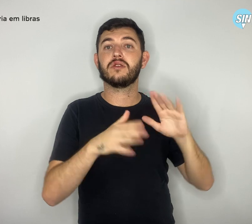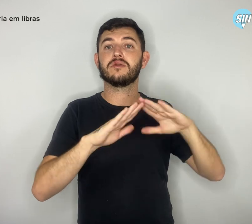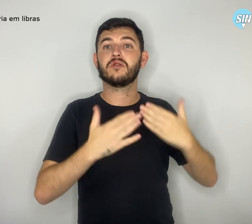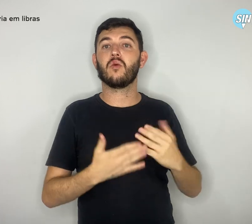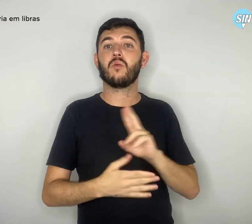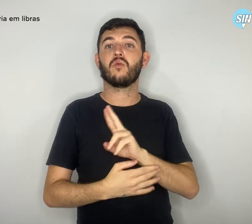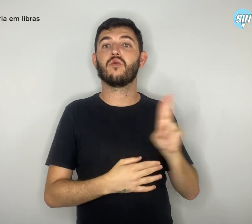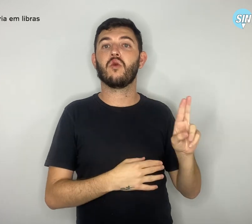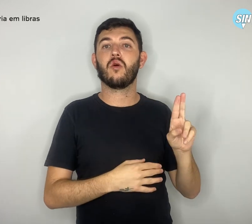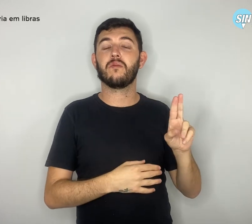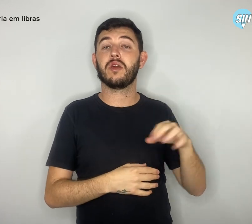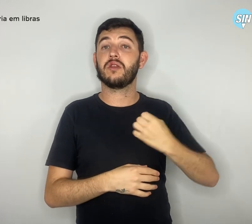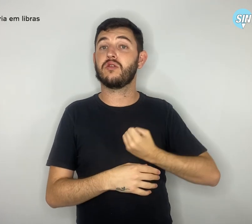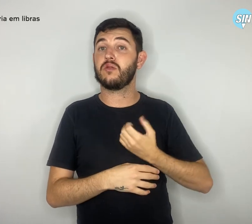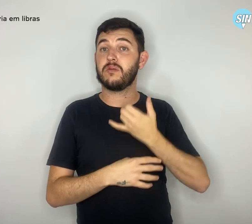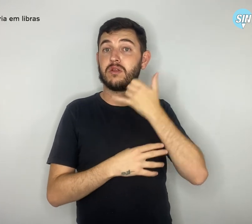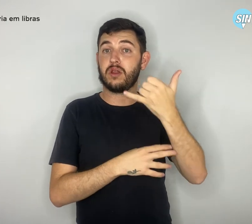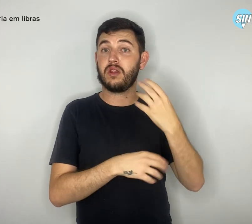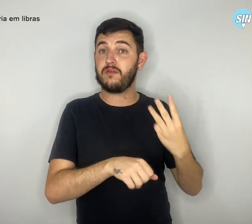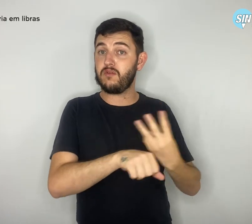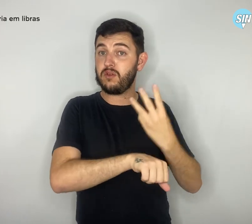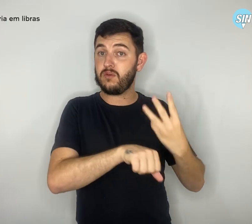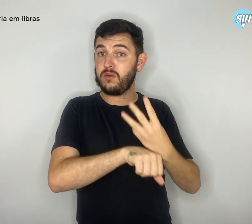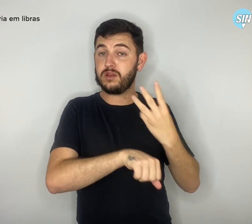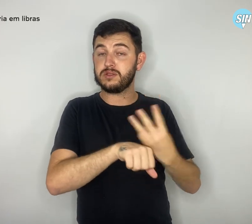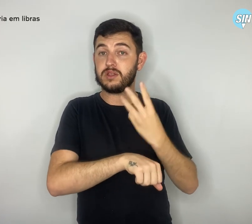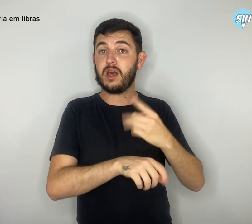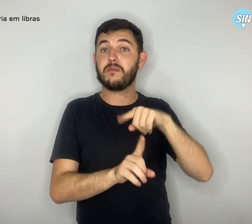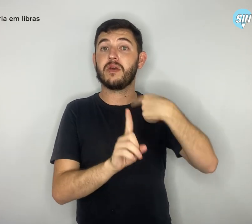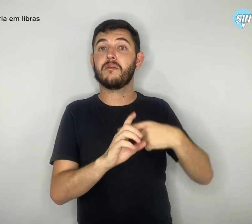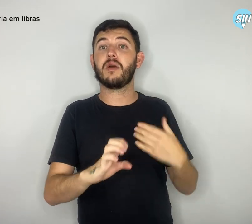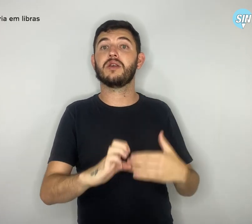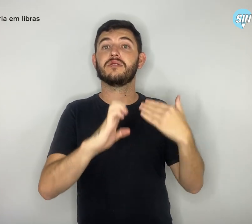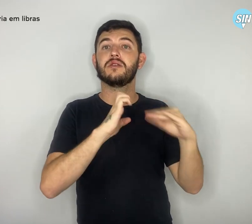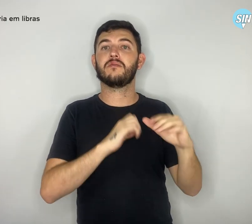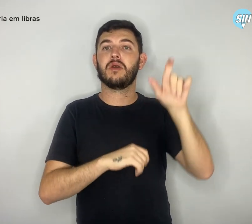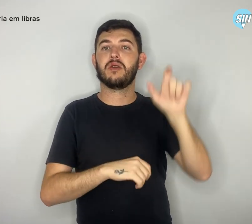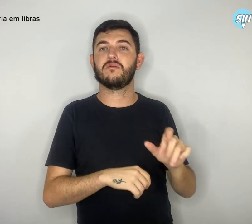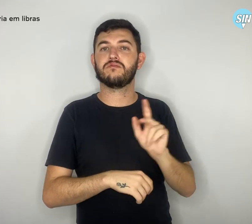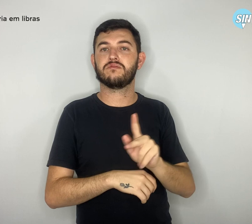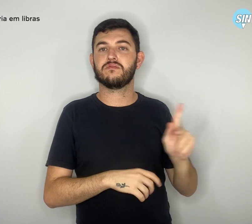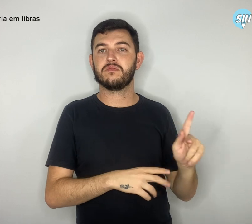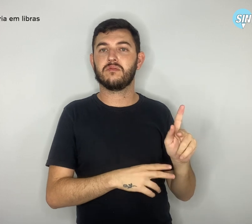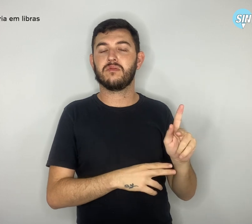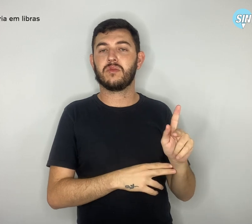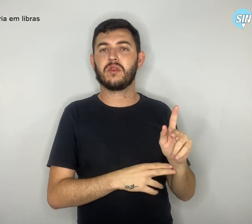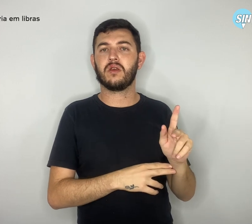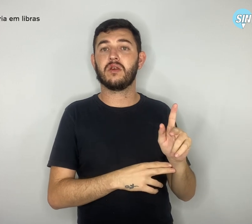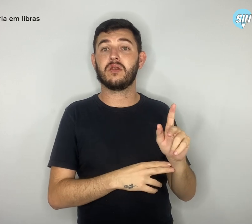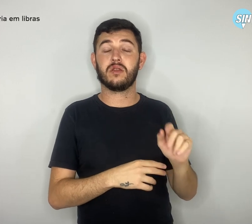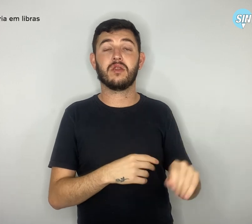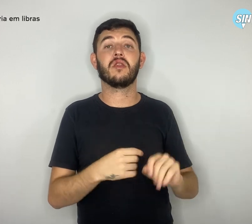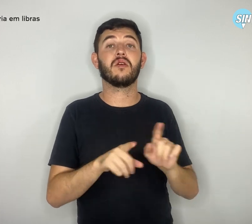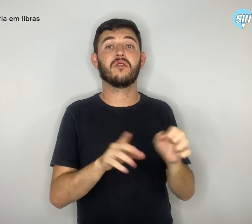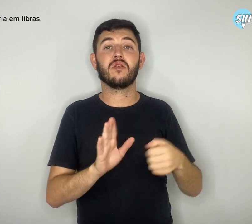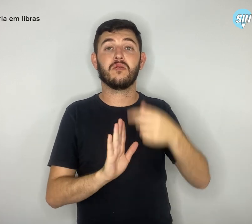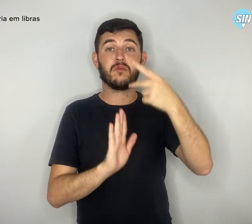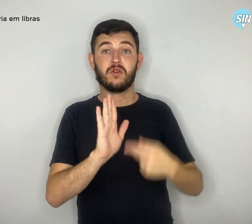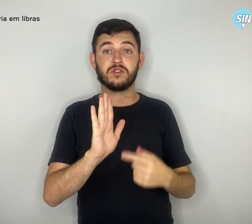telefone, whatsapp e e-mail do educador. Justificativa, objetivos,